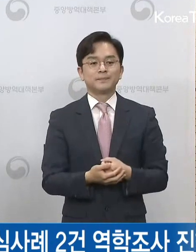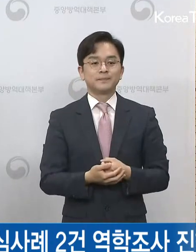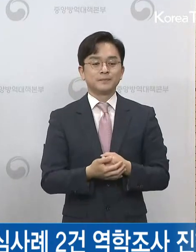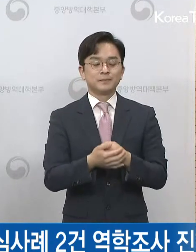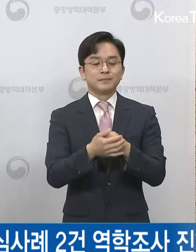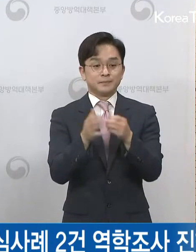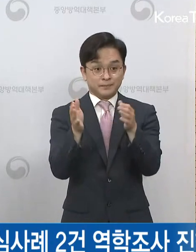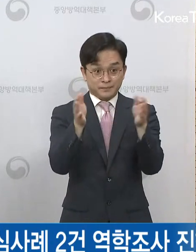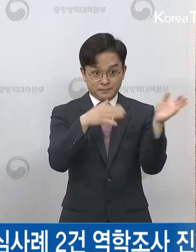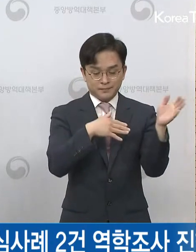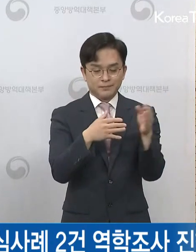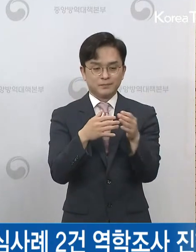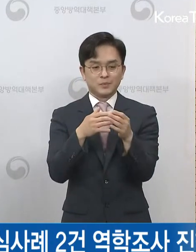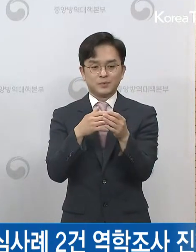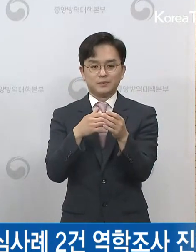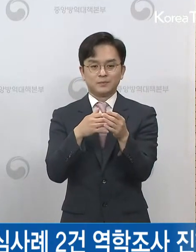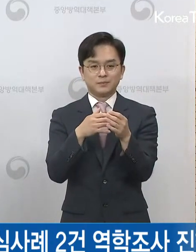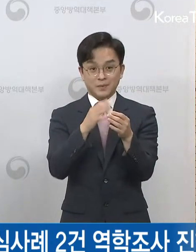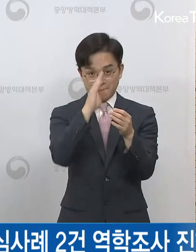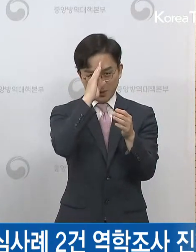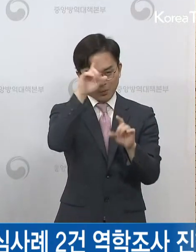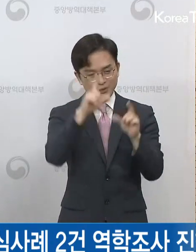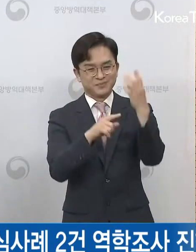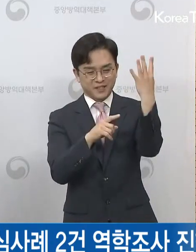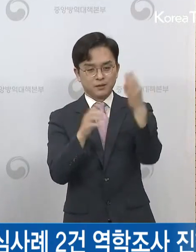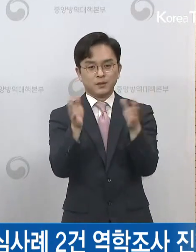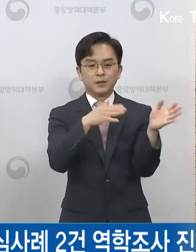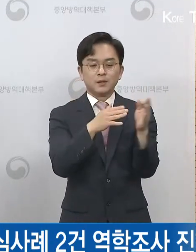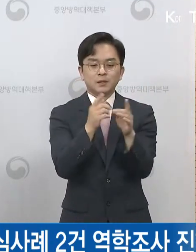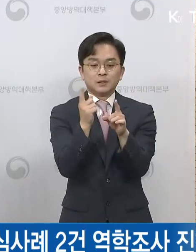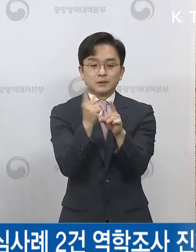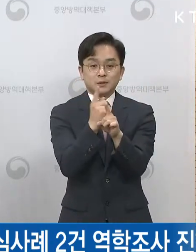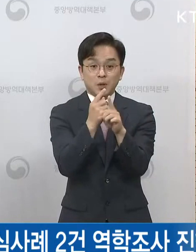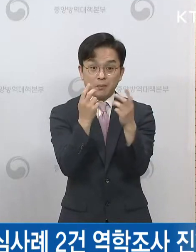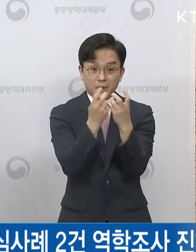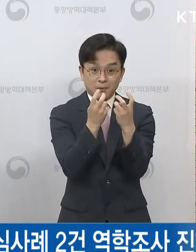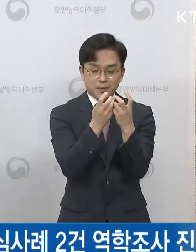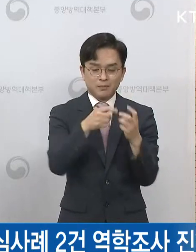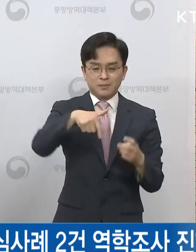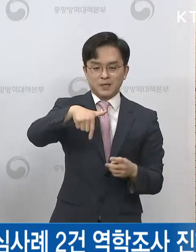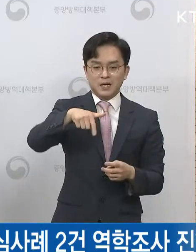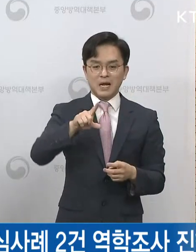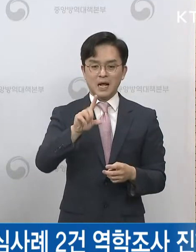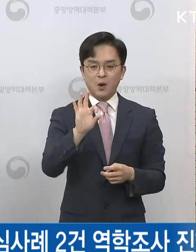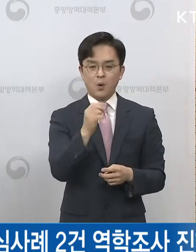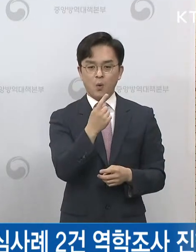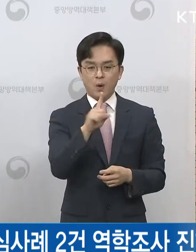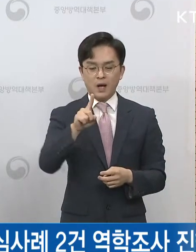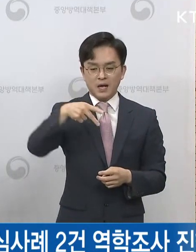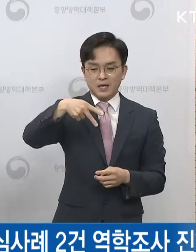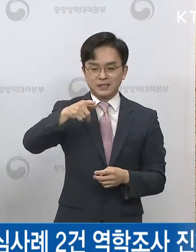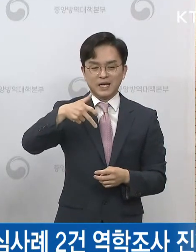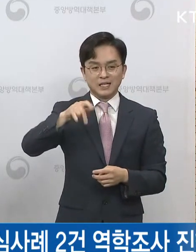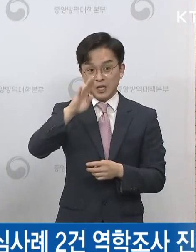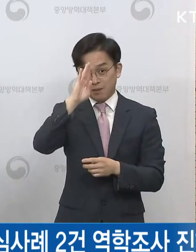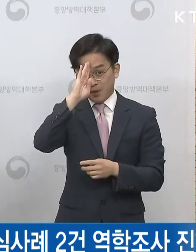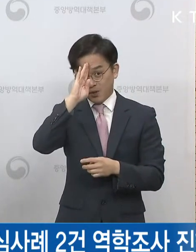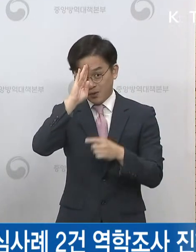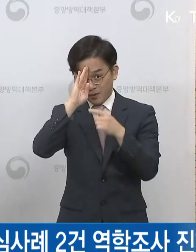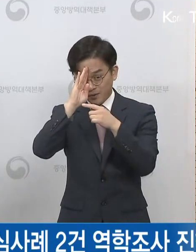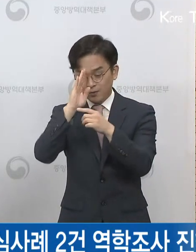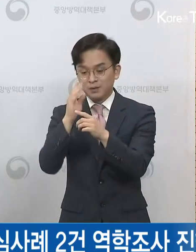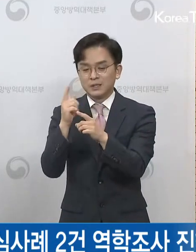치료, 가와사키병에서 흔히 쓰는 그런 치료를 통해서 임상적인 증상이 많이 호전된 상태. 그래서 현재 한 분은